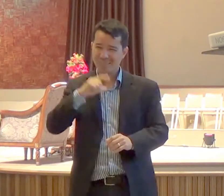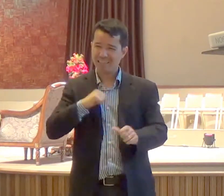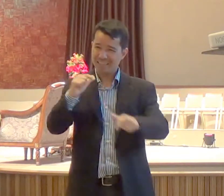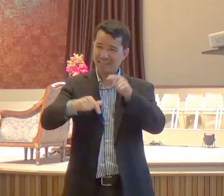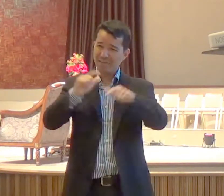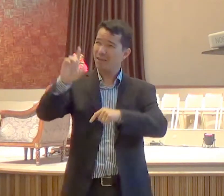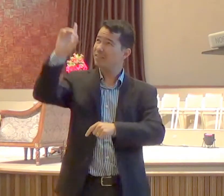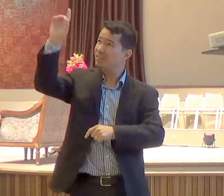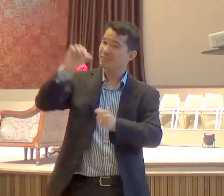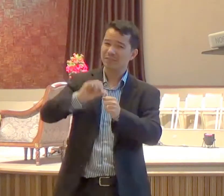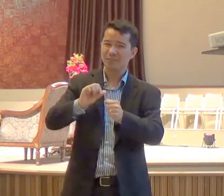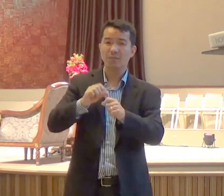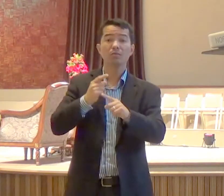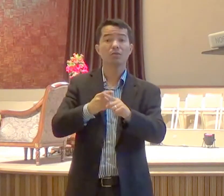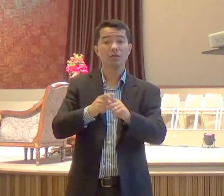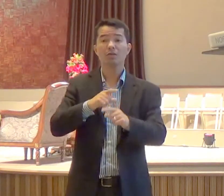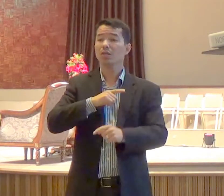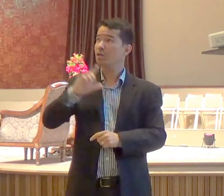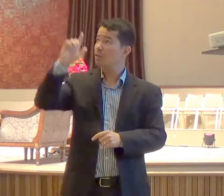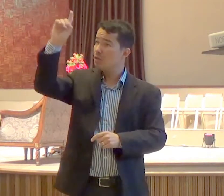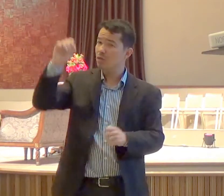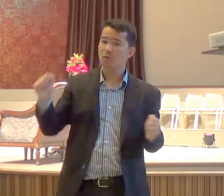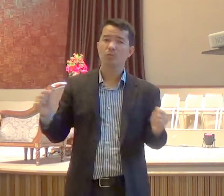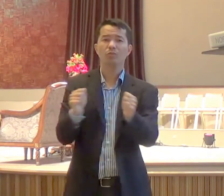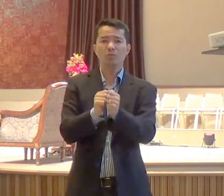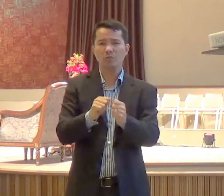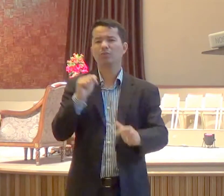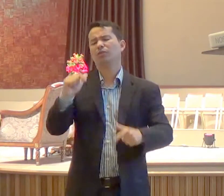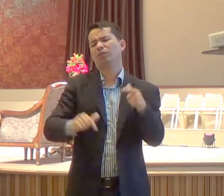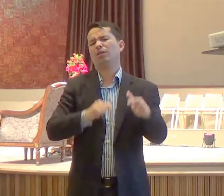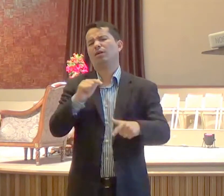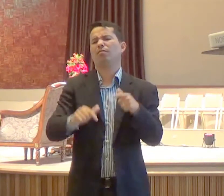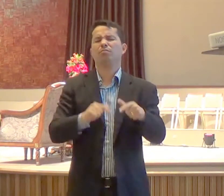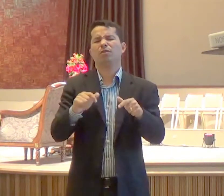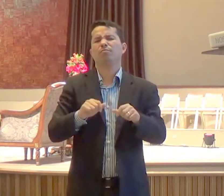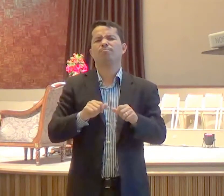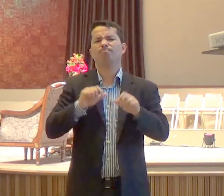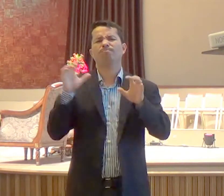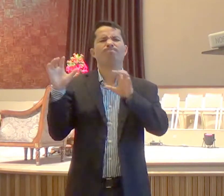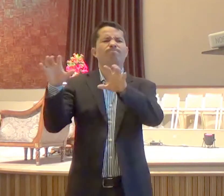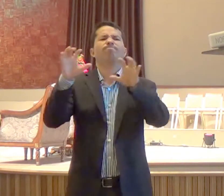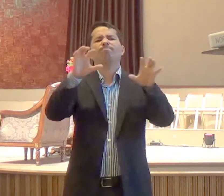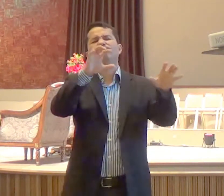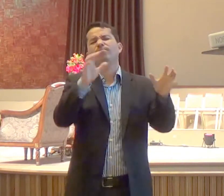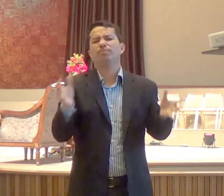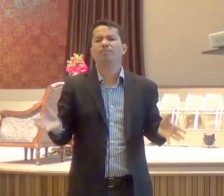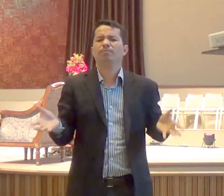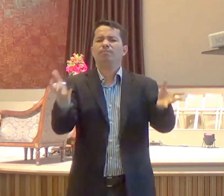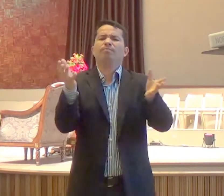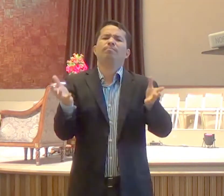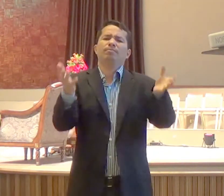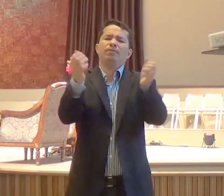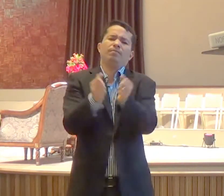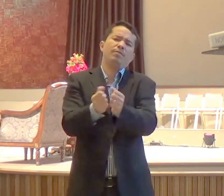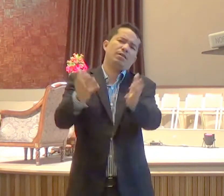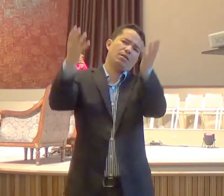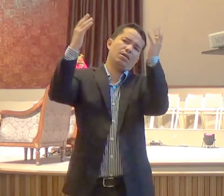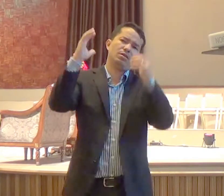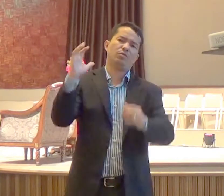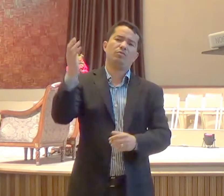cooperava o Senhor com eles, por meio de sinais, que se seguiam, eram obras de